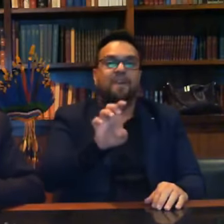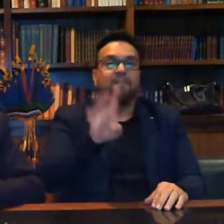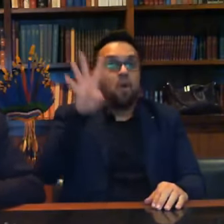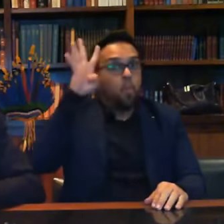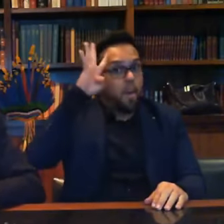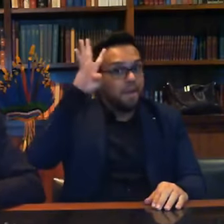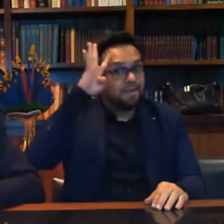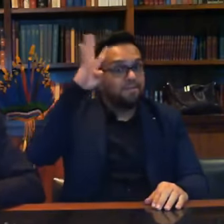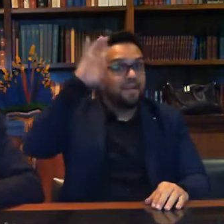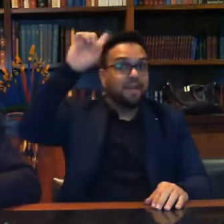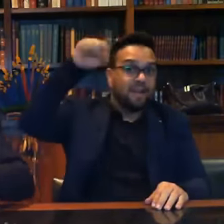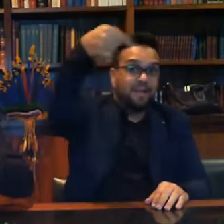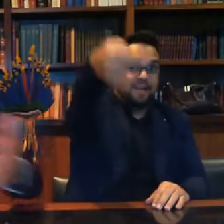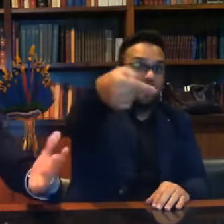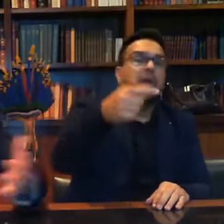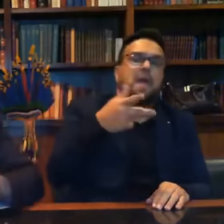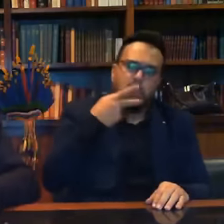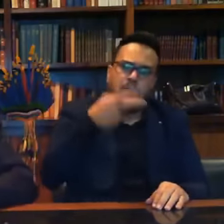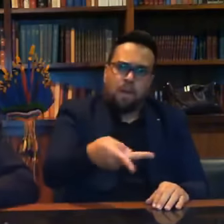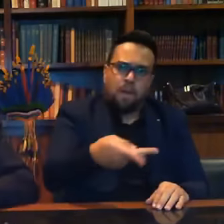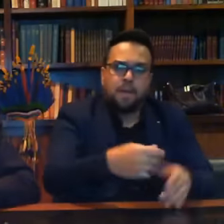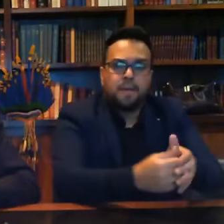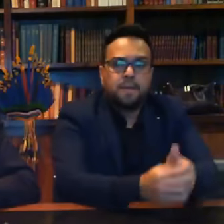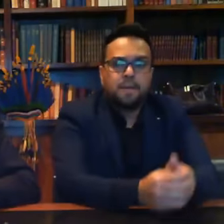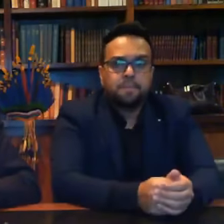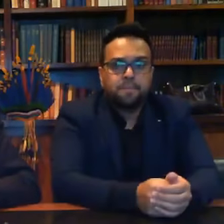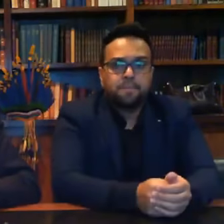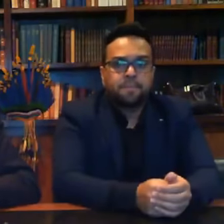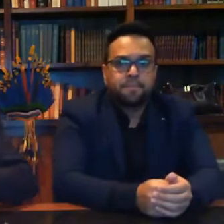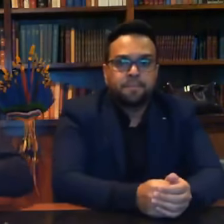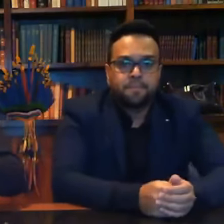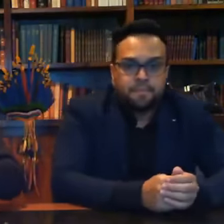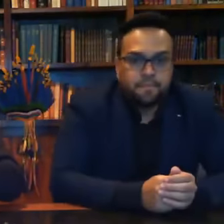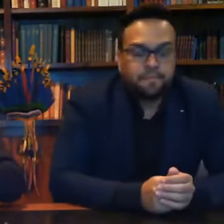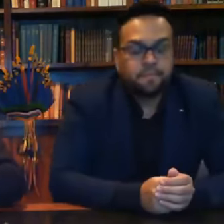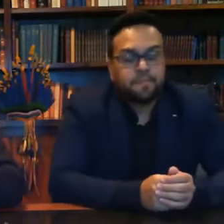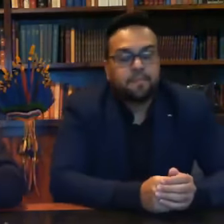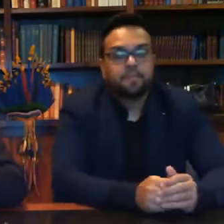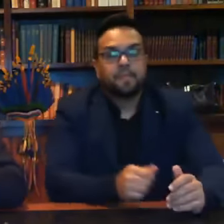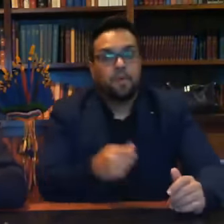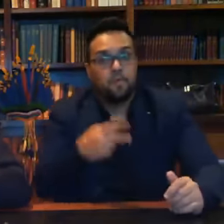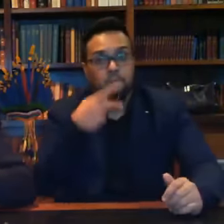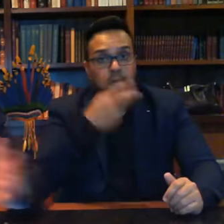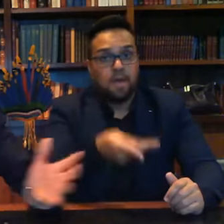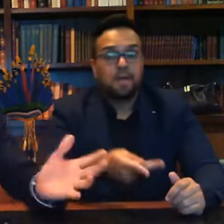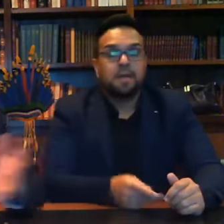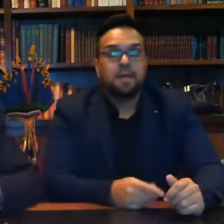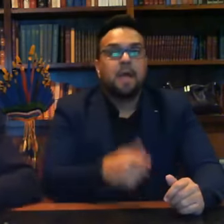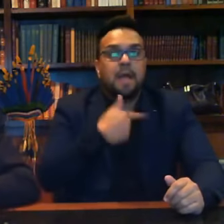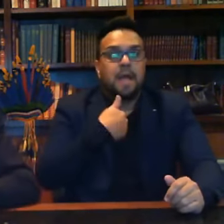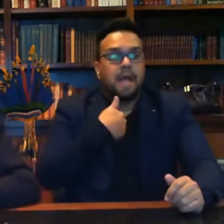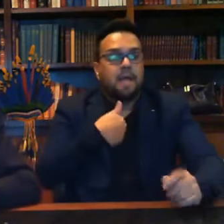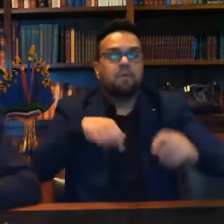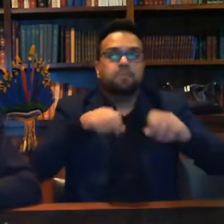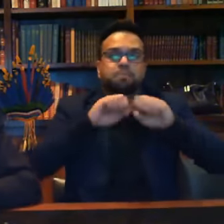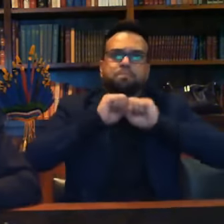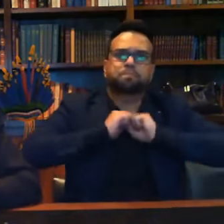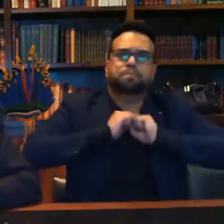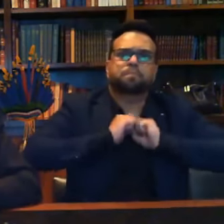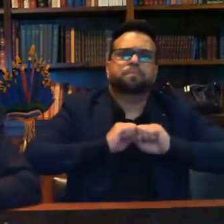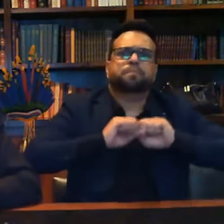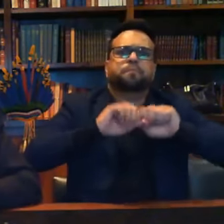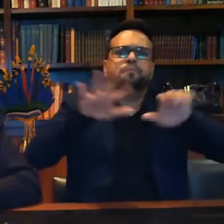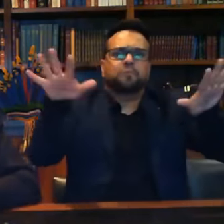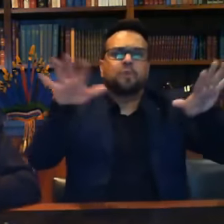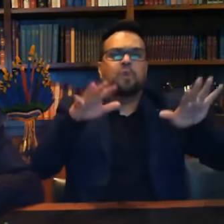foi na quarta, seguinte, eu falei que ia ter essa live, eu publicizei essa minha intenção,